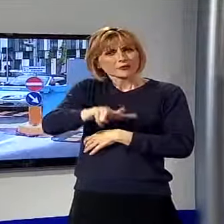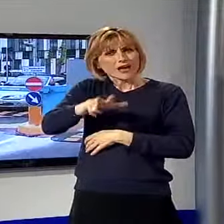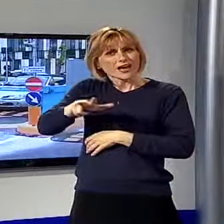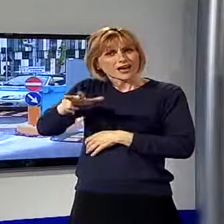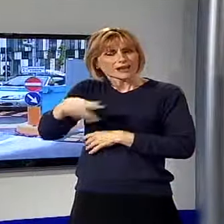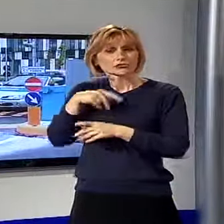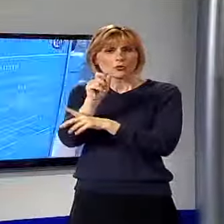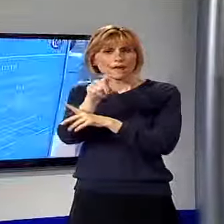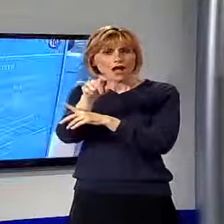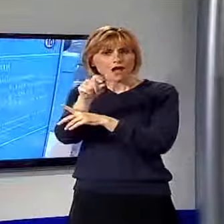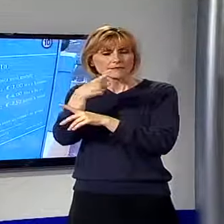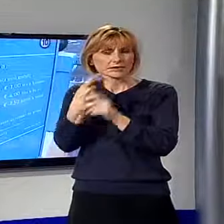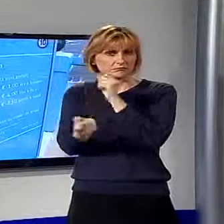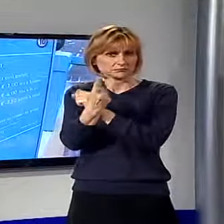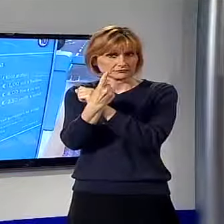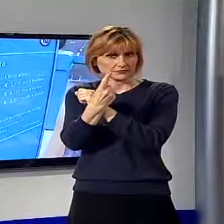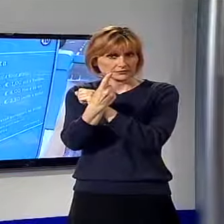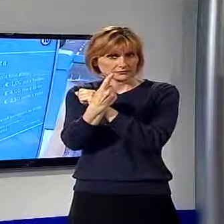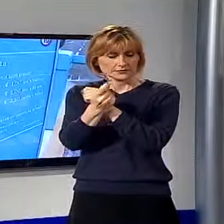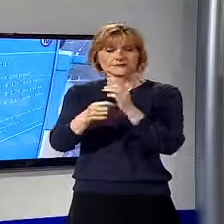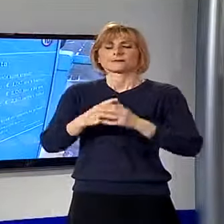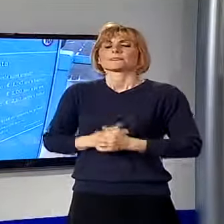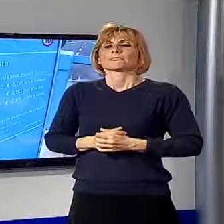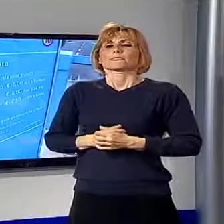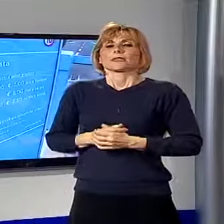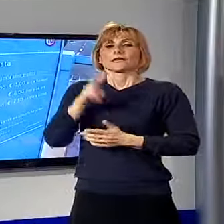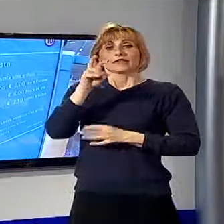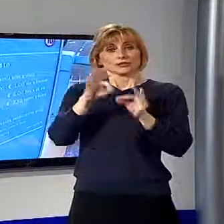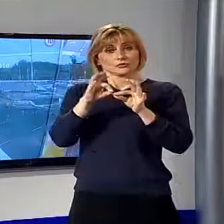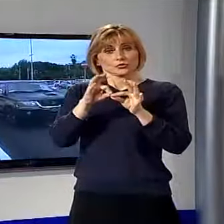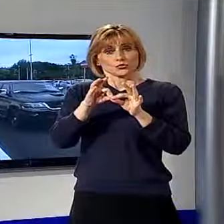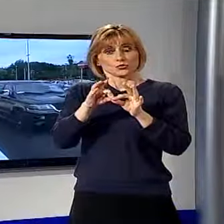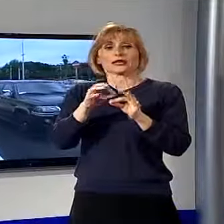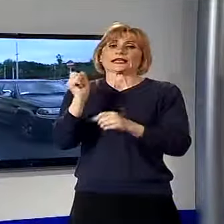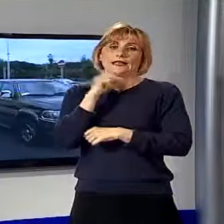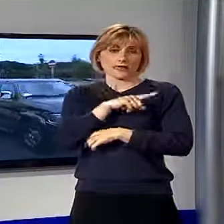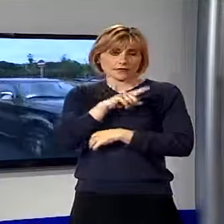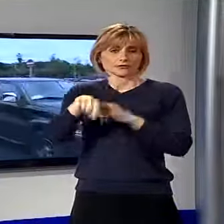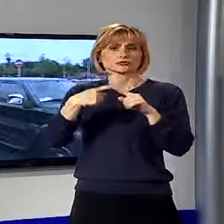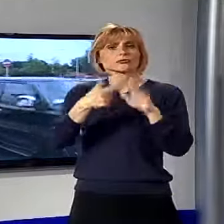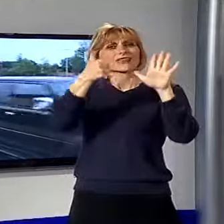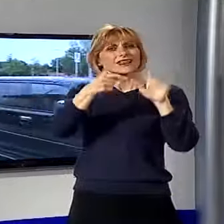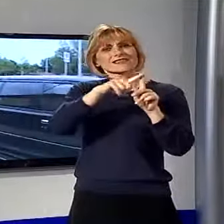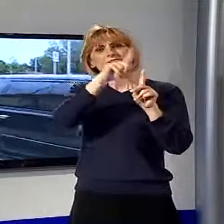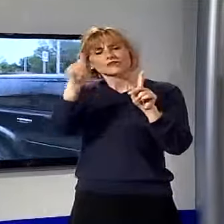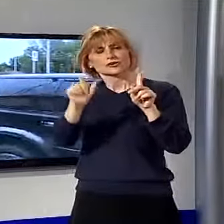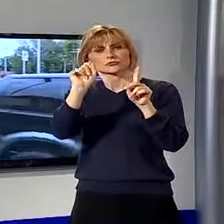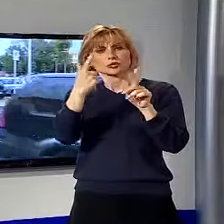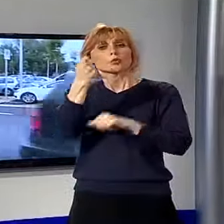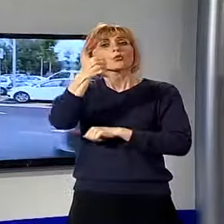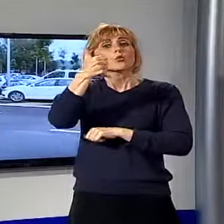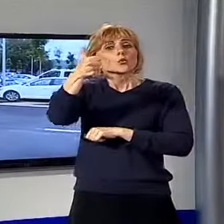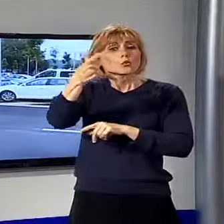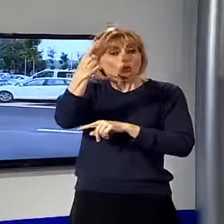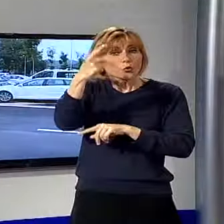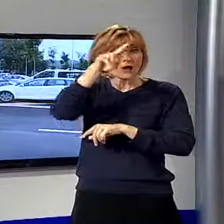novità assoluta per Lucca. I primi 20 minuti di sosta sono gratuiti, poi dalle 6 di mattina a mezzanotte si paga un euro all